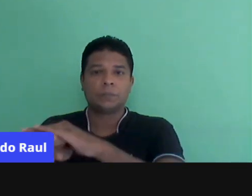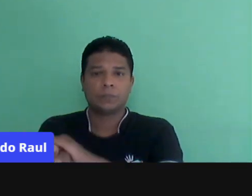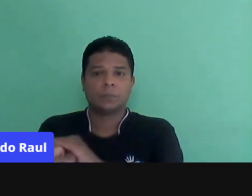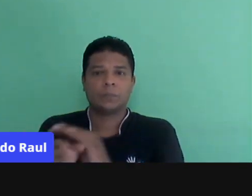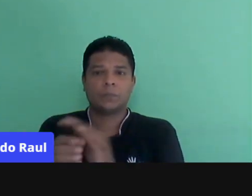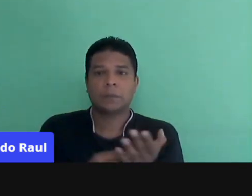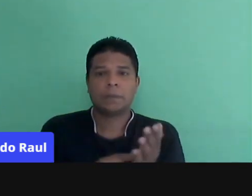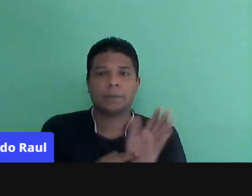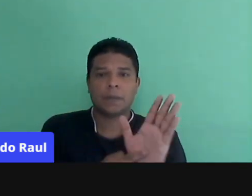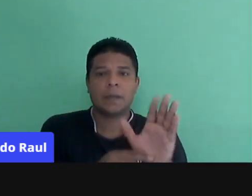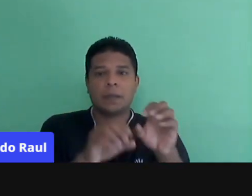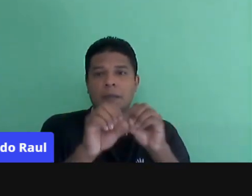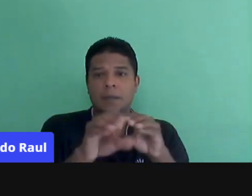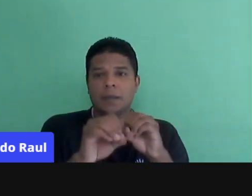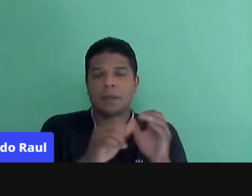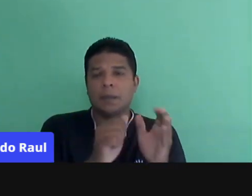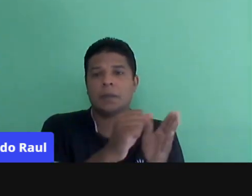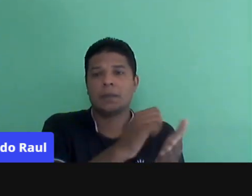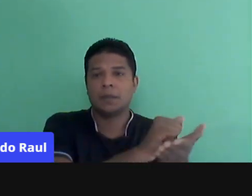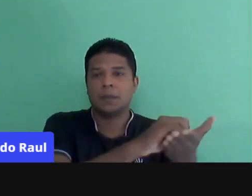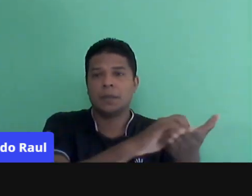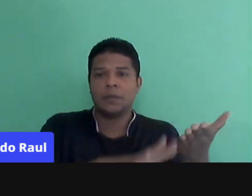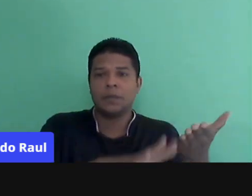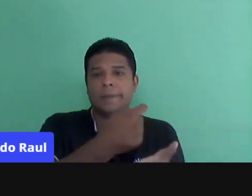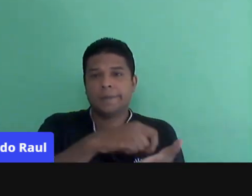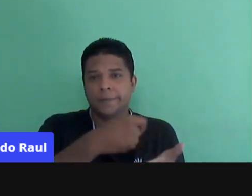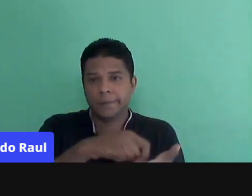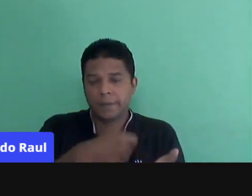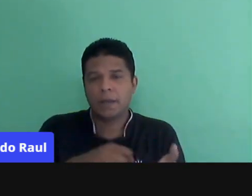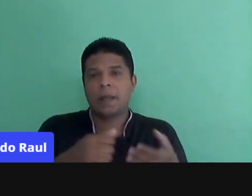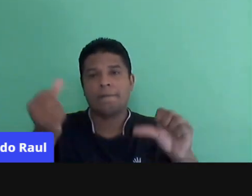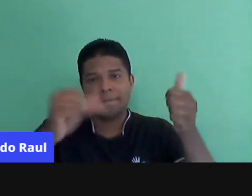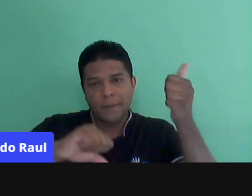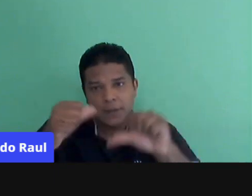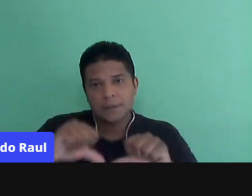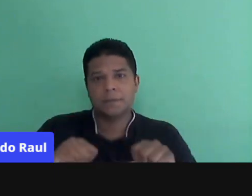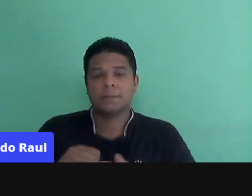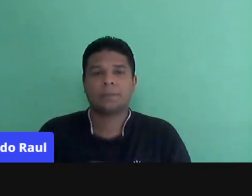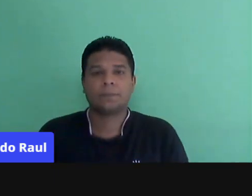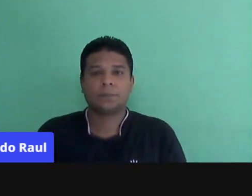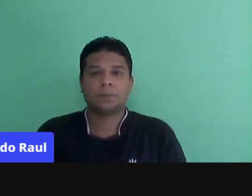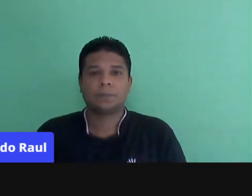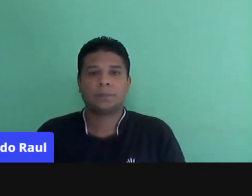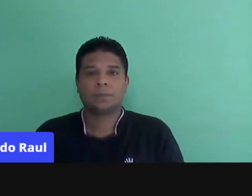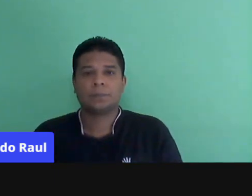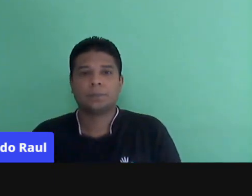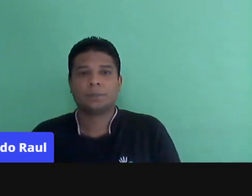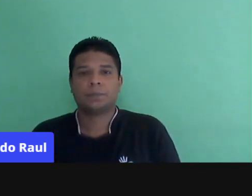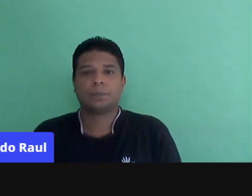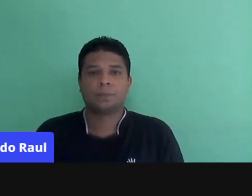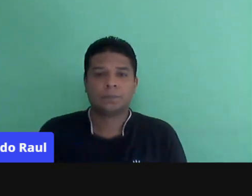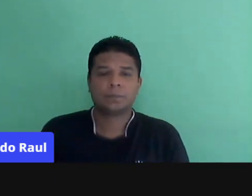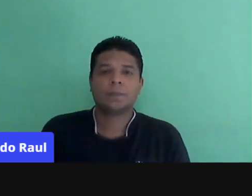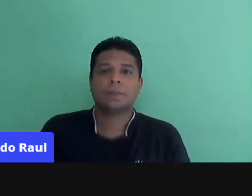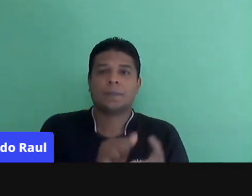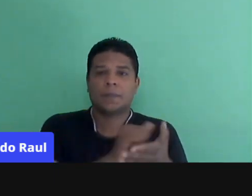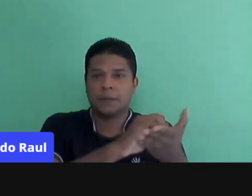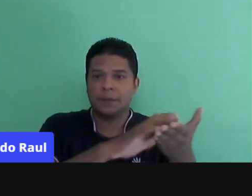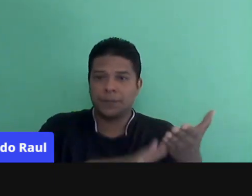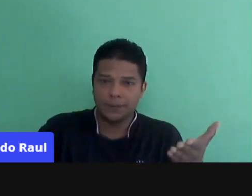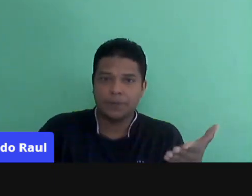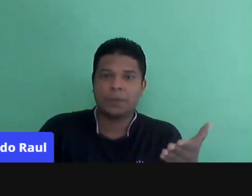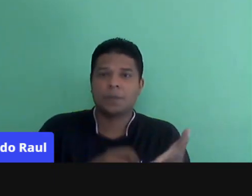expositiva, lista de exercício, correção, avaliação. A aula expositiva, lista de exercício,